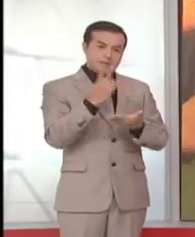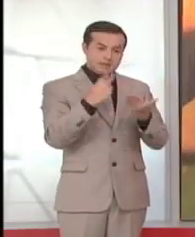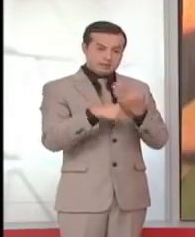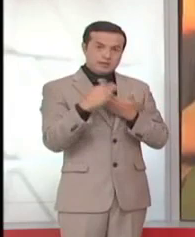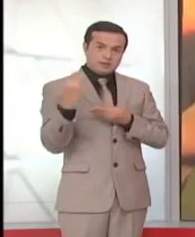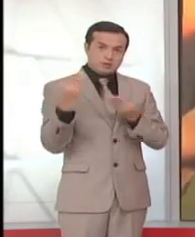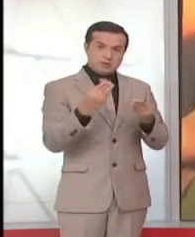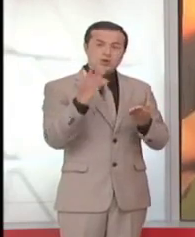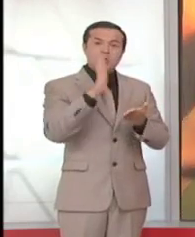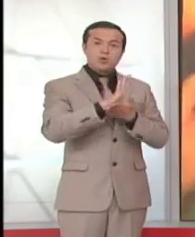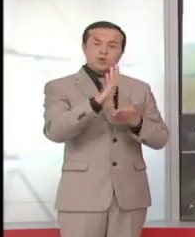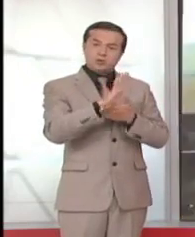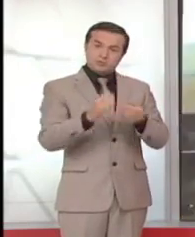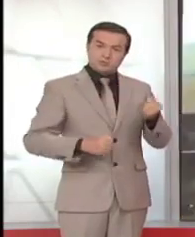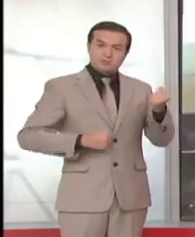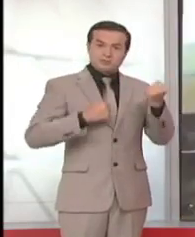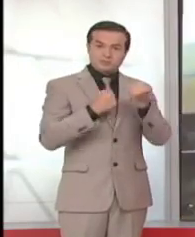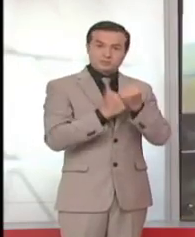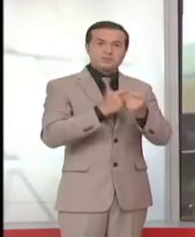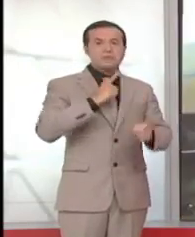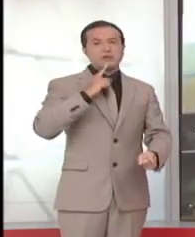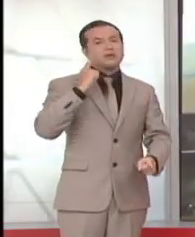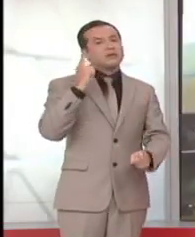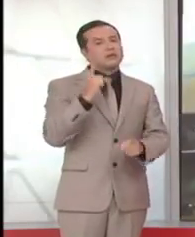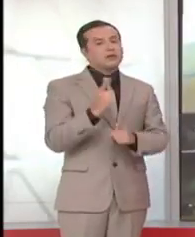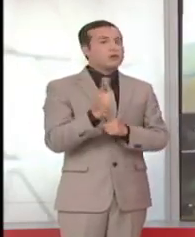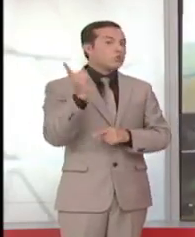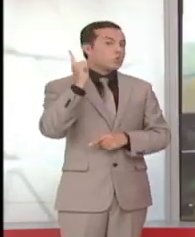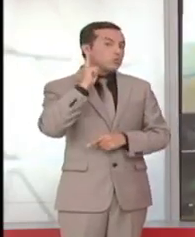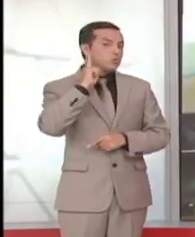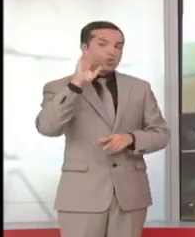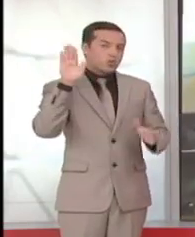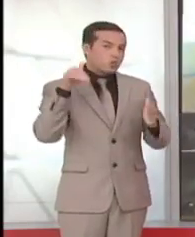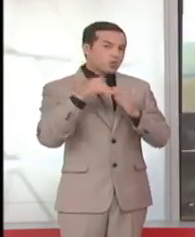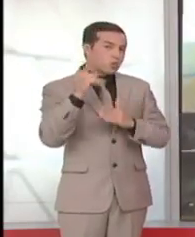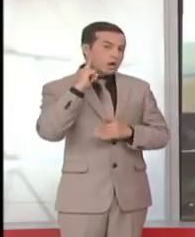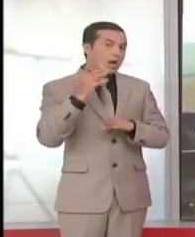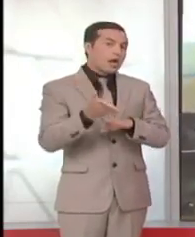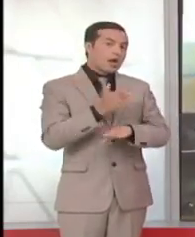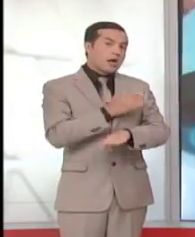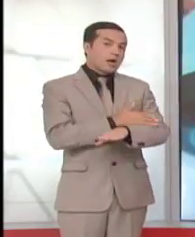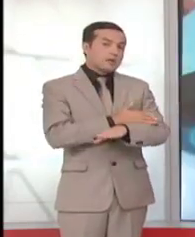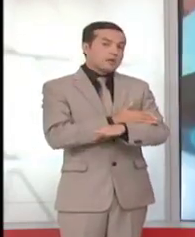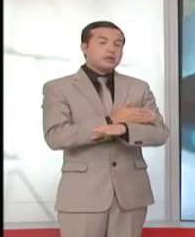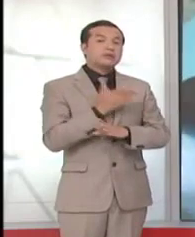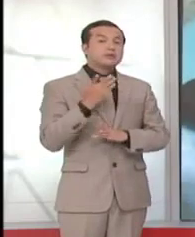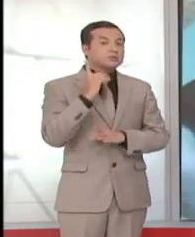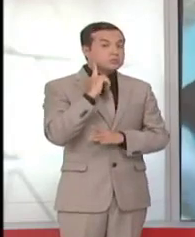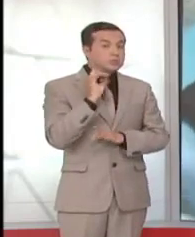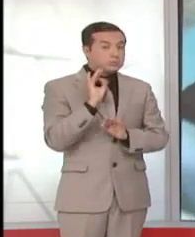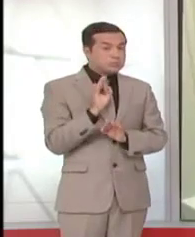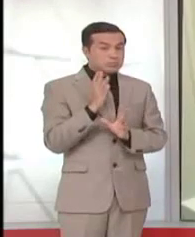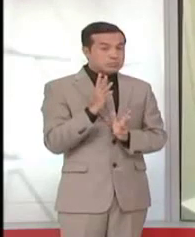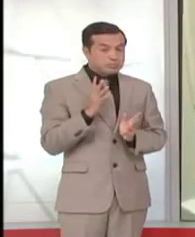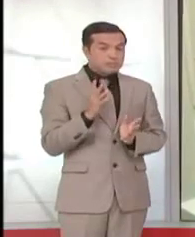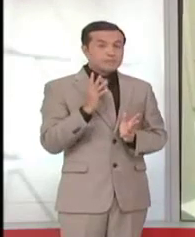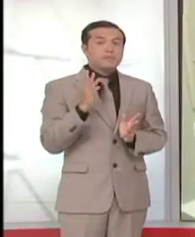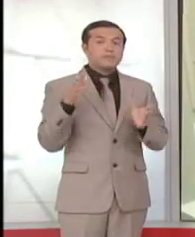escuela. Claro que sí, yo lo escucho todo y ¿por qué no escuchaba al lado izquierdo? La responsable del área de audiometría del Hospital